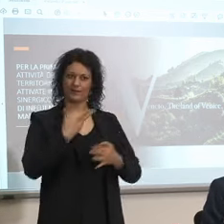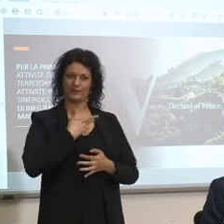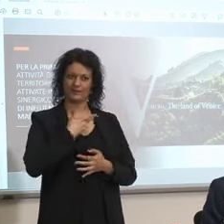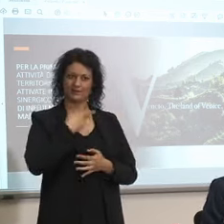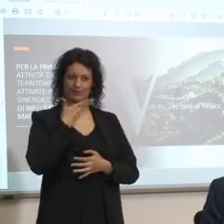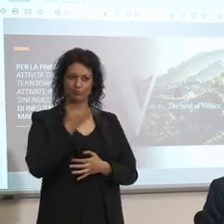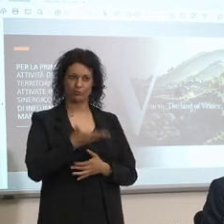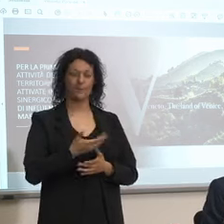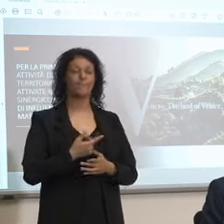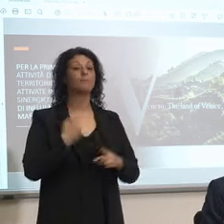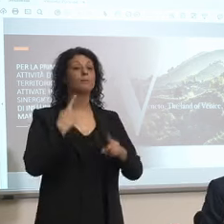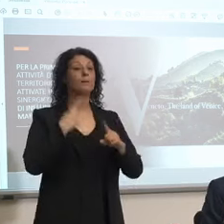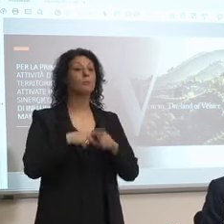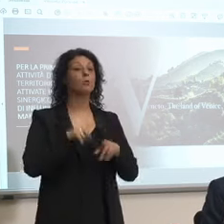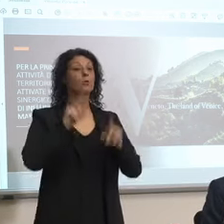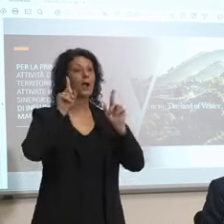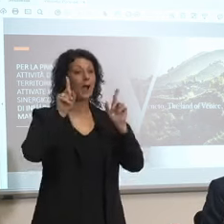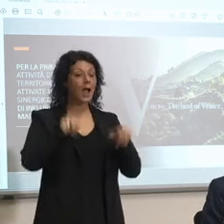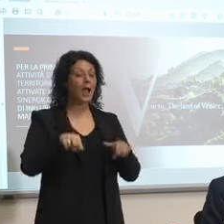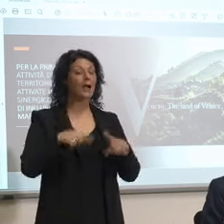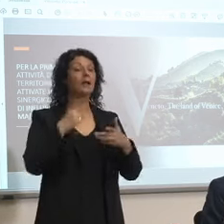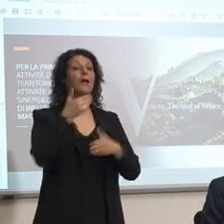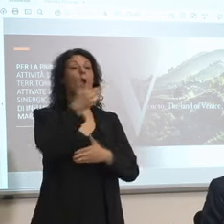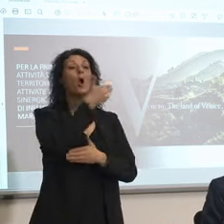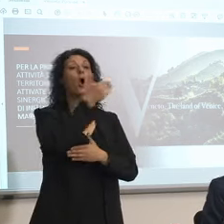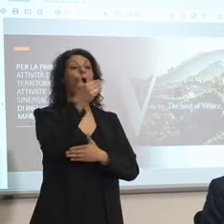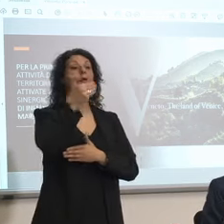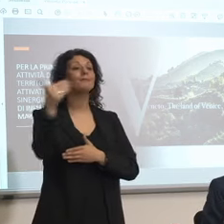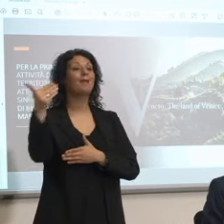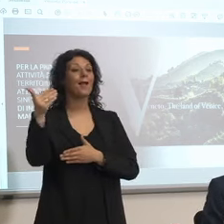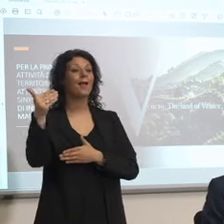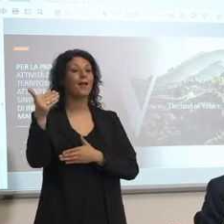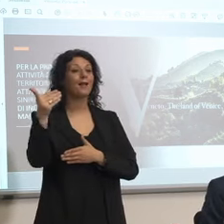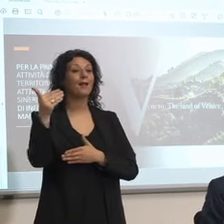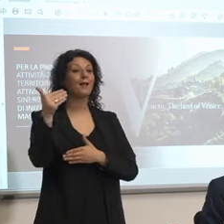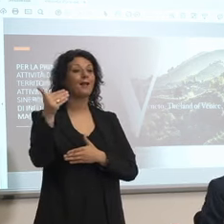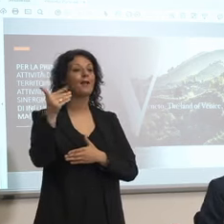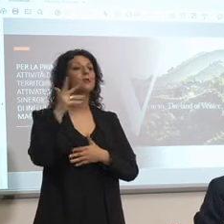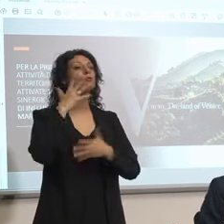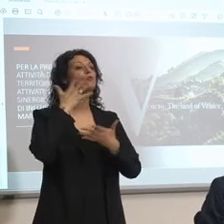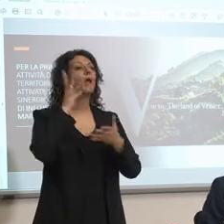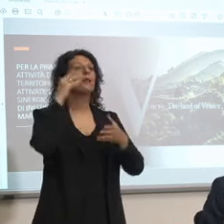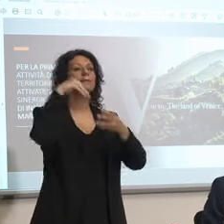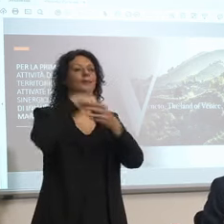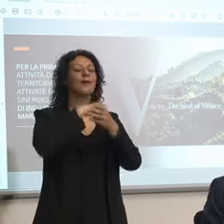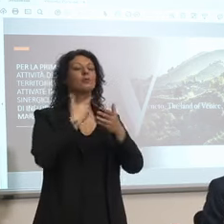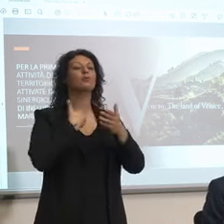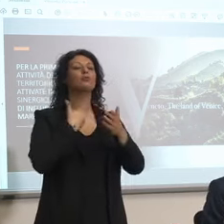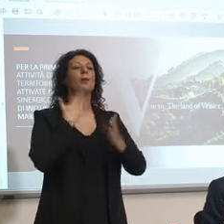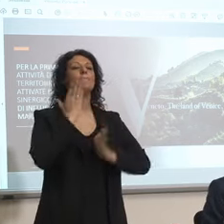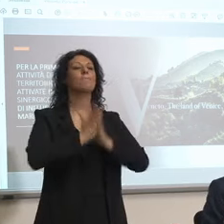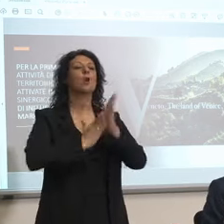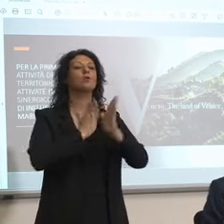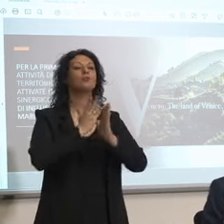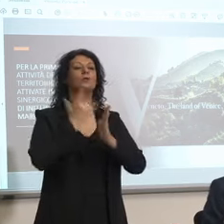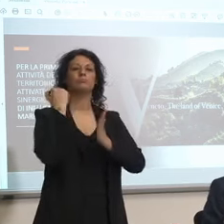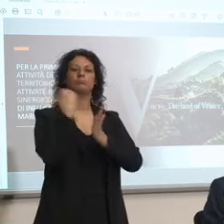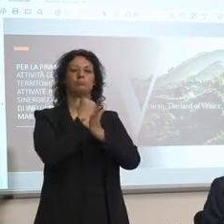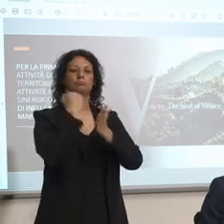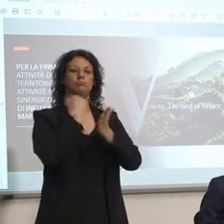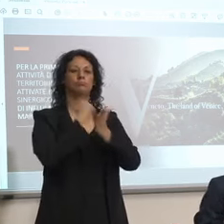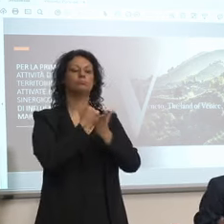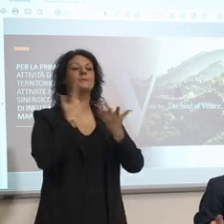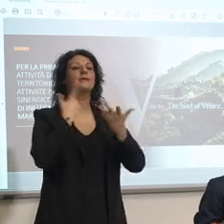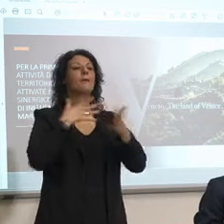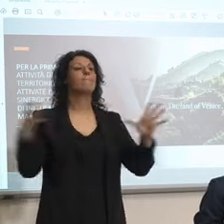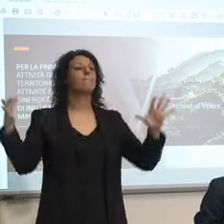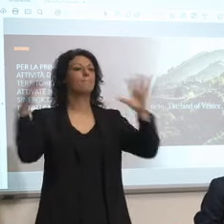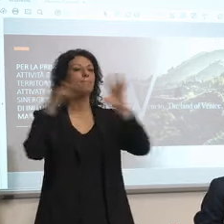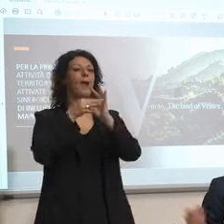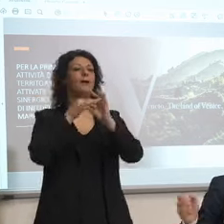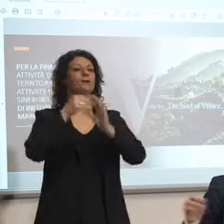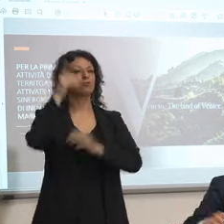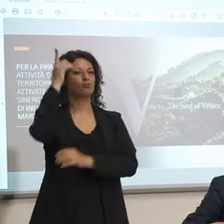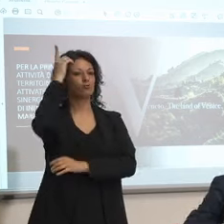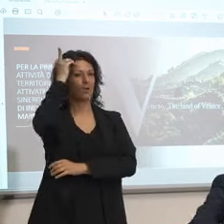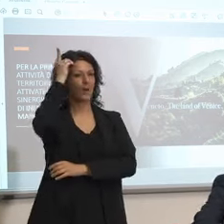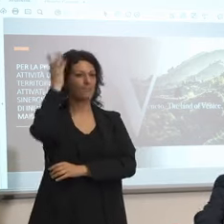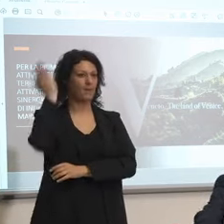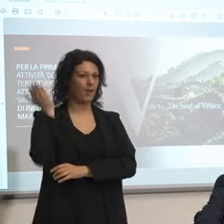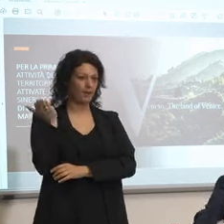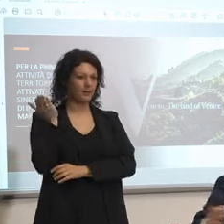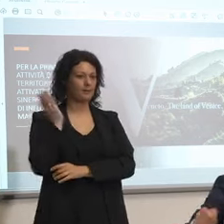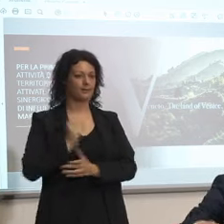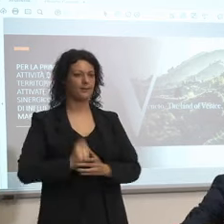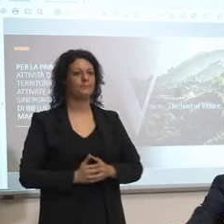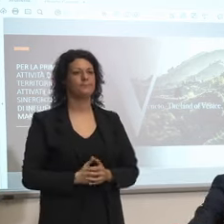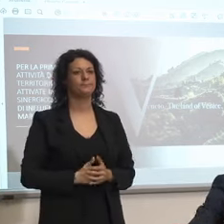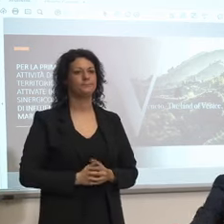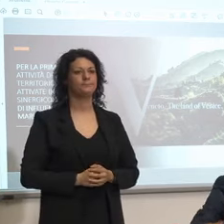sono già degli hotel che stanno facendo anche delle procedure certificate anche con la Germania per esempio quindi non è detto ma questo